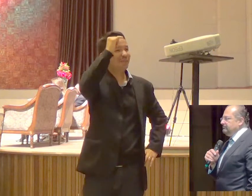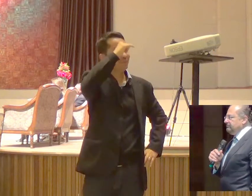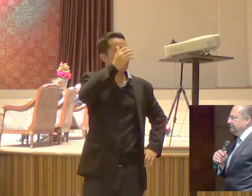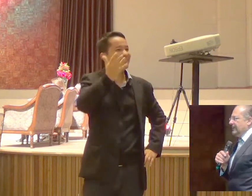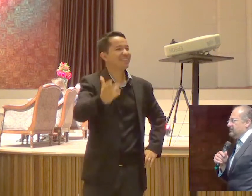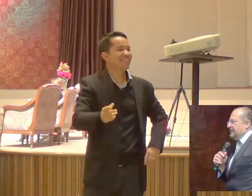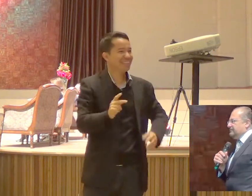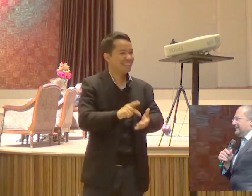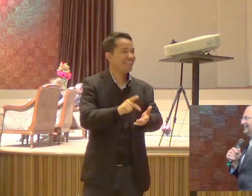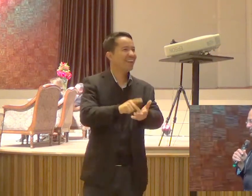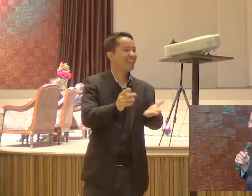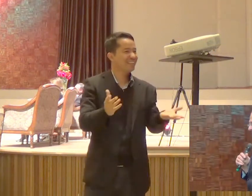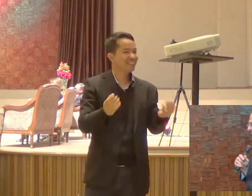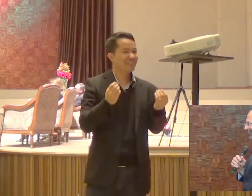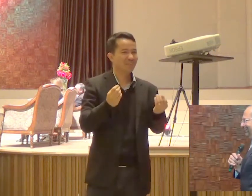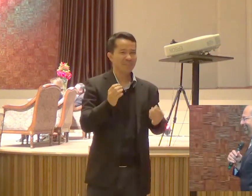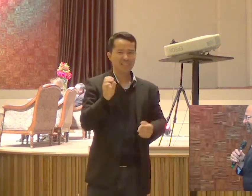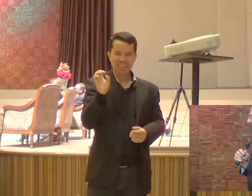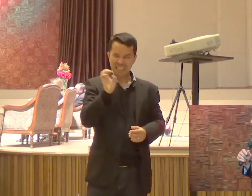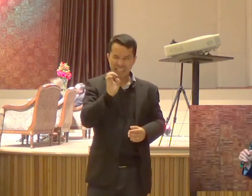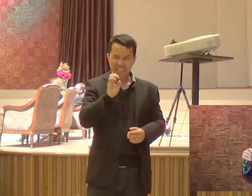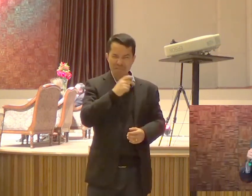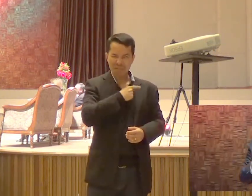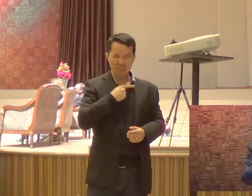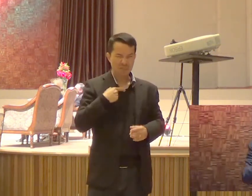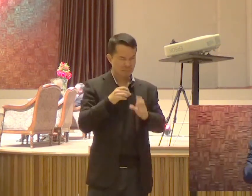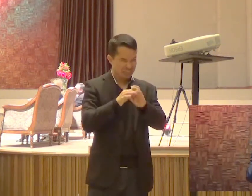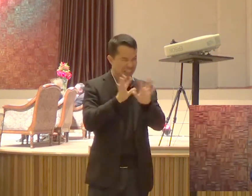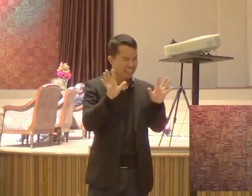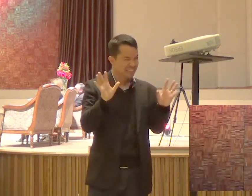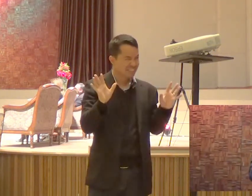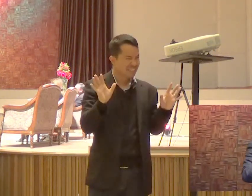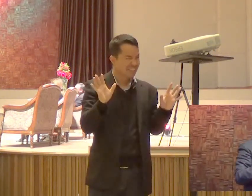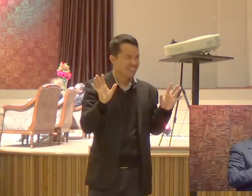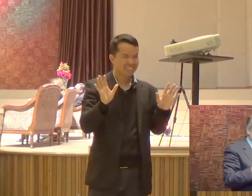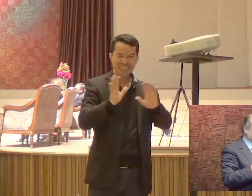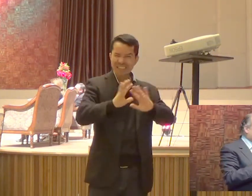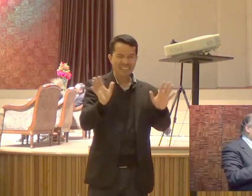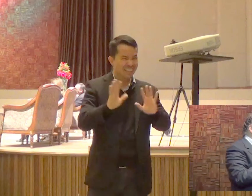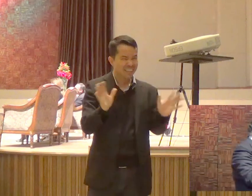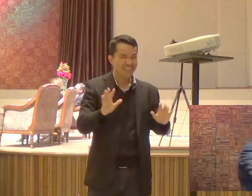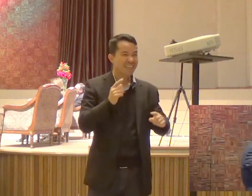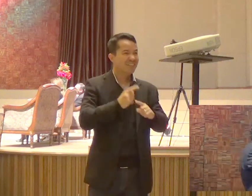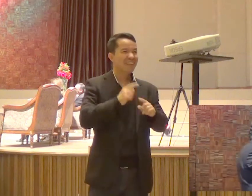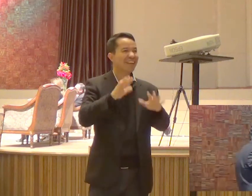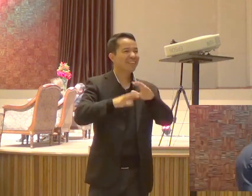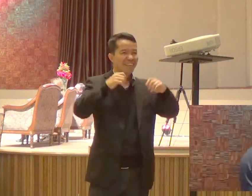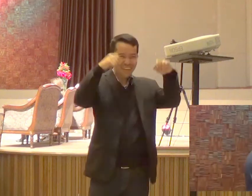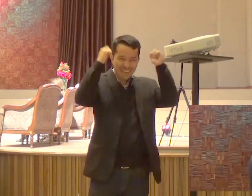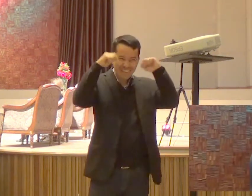Não tem discernimento nenhum, né? é? Tem discernimento zero Cega Cega Ovelha cega Ovelha cega Surda